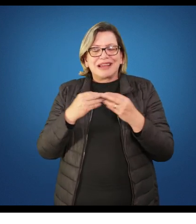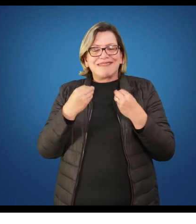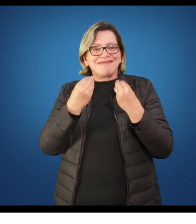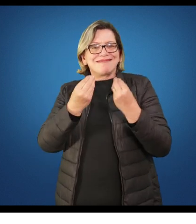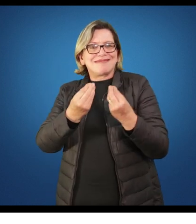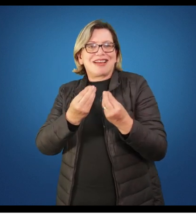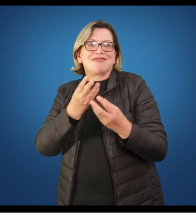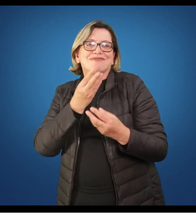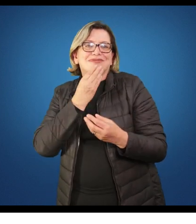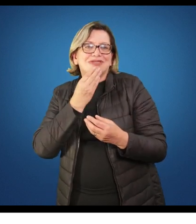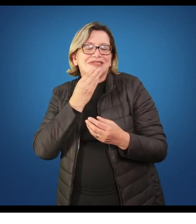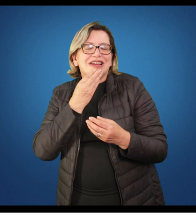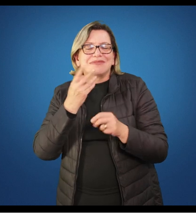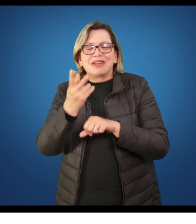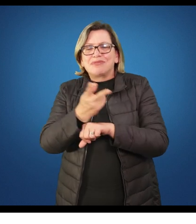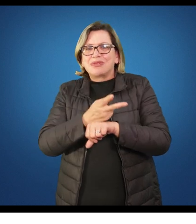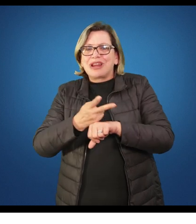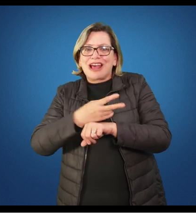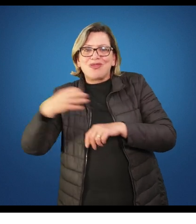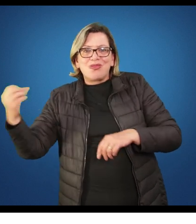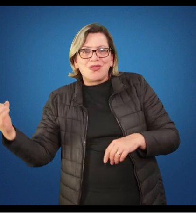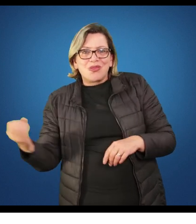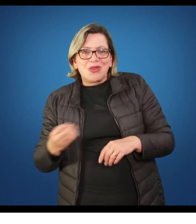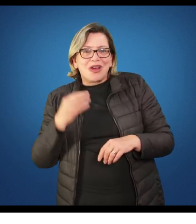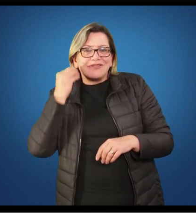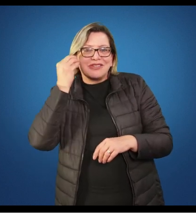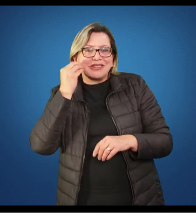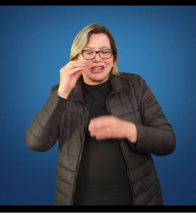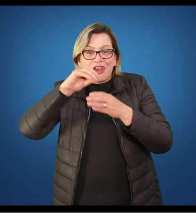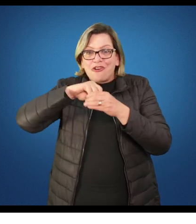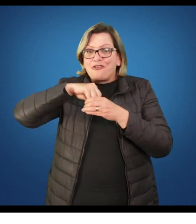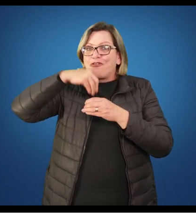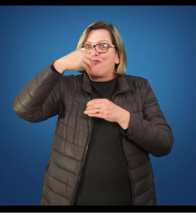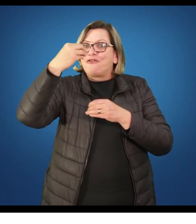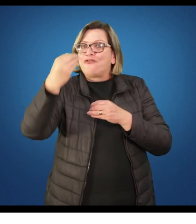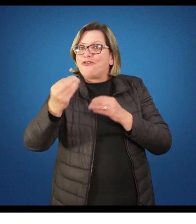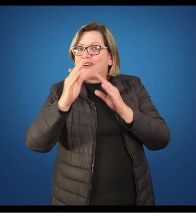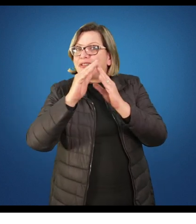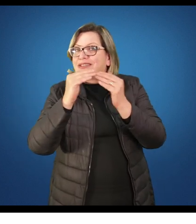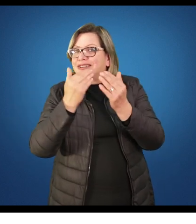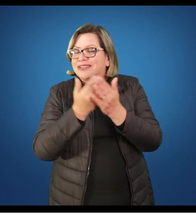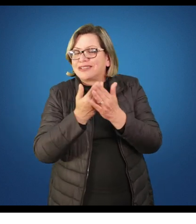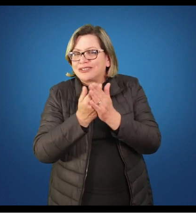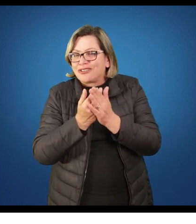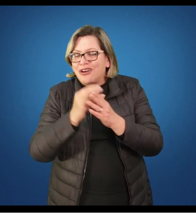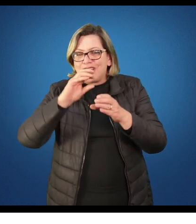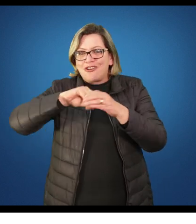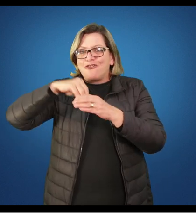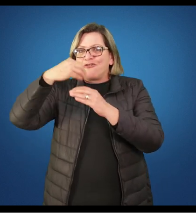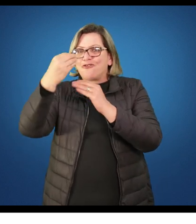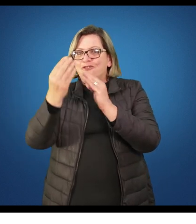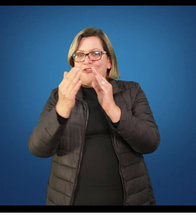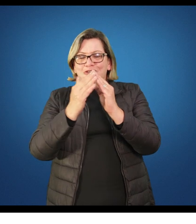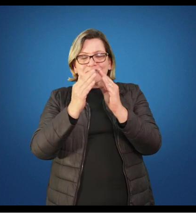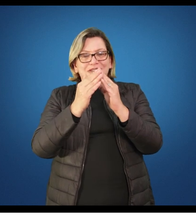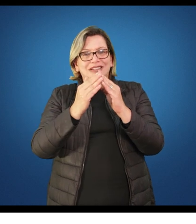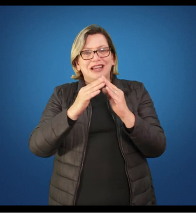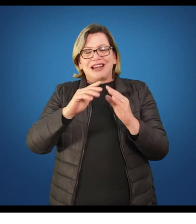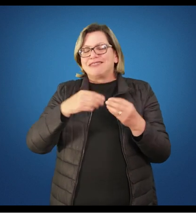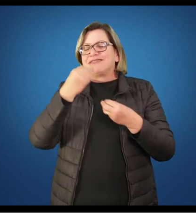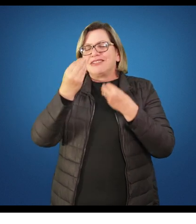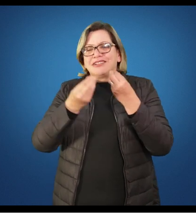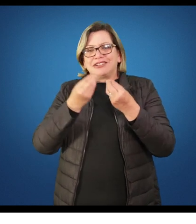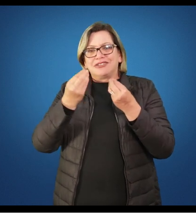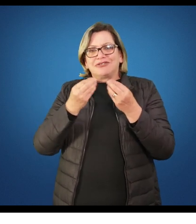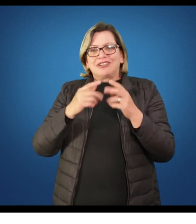vivências para além do cotidiano da escola, para além do cotidiano da sua casa, para além do cotidiano do seu bairro, enfim,